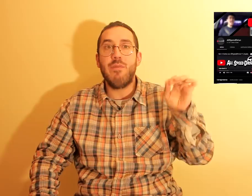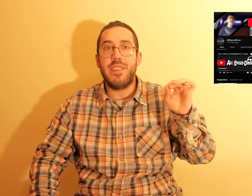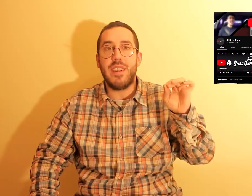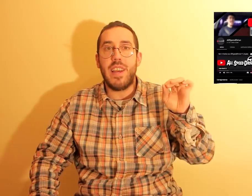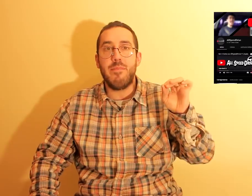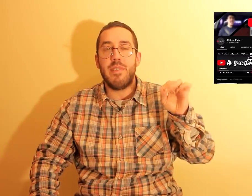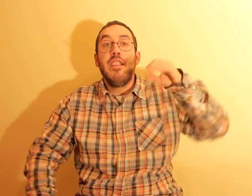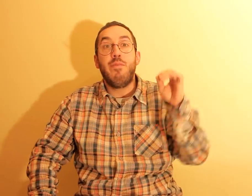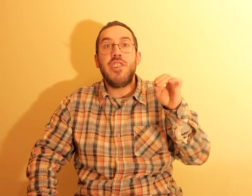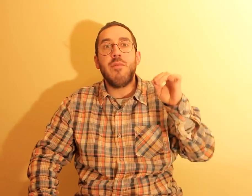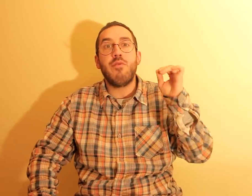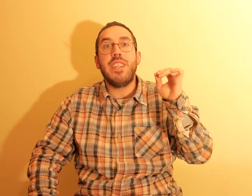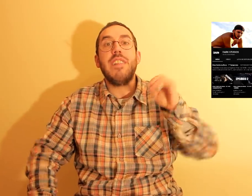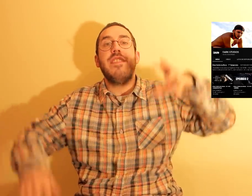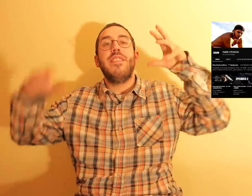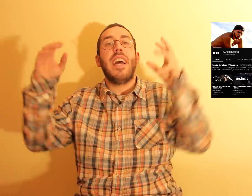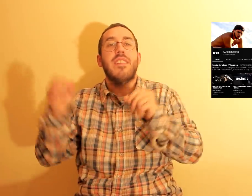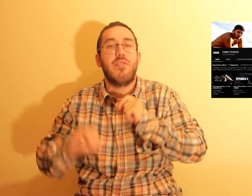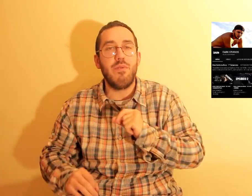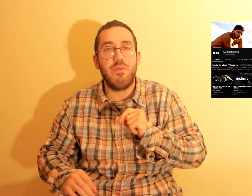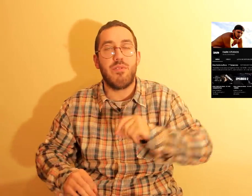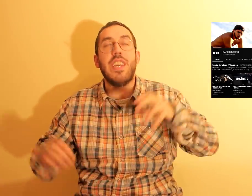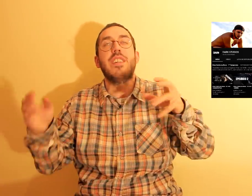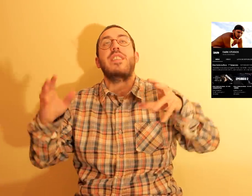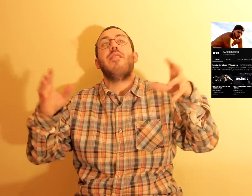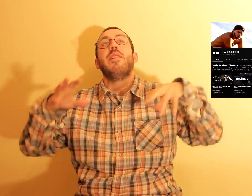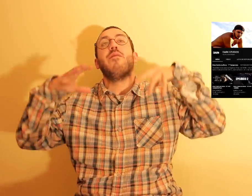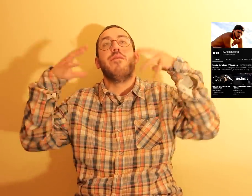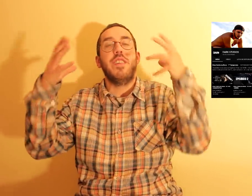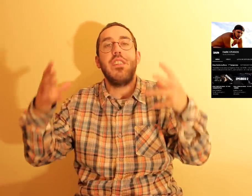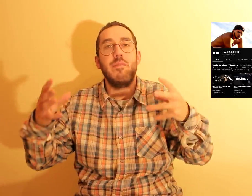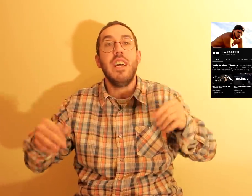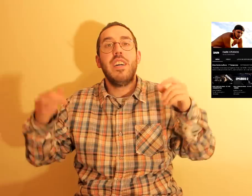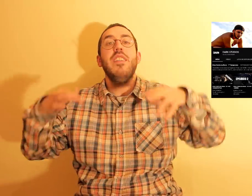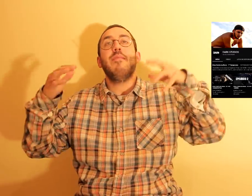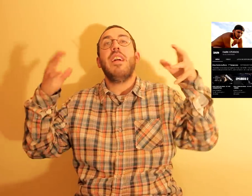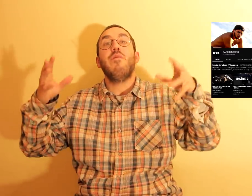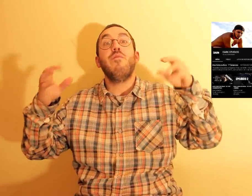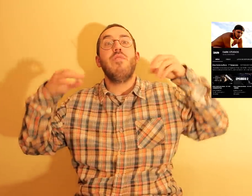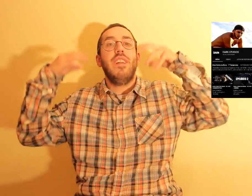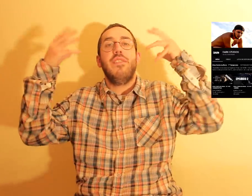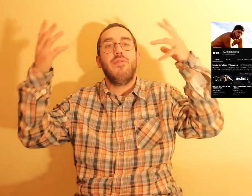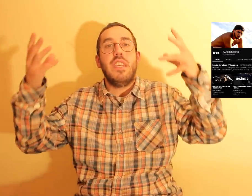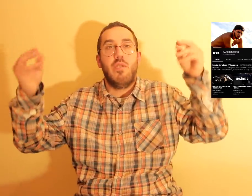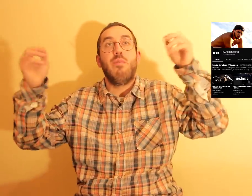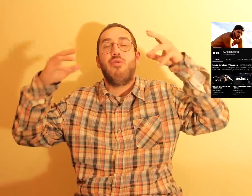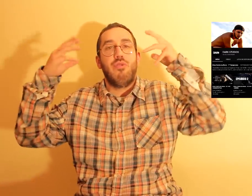o Instagram. Depois temos o canal da Dark Studios, quem quiser ver um filme, relembrar um grande sucesso, o